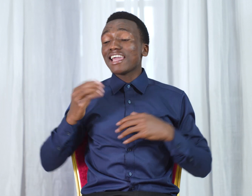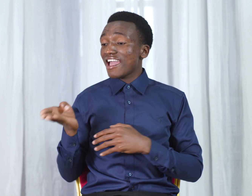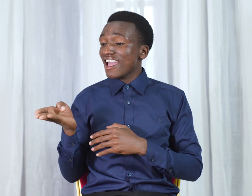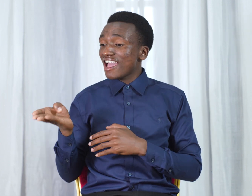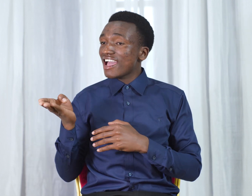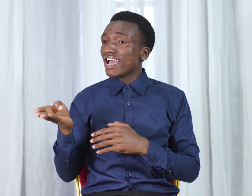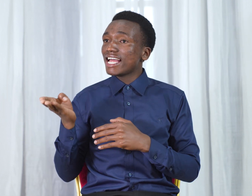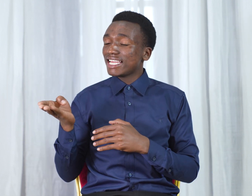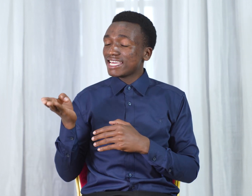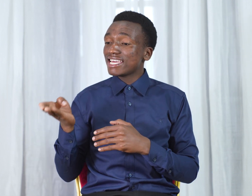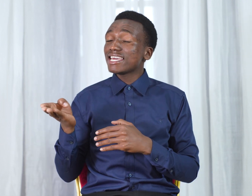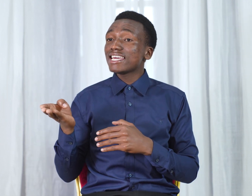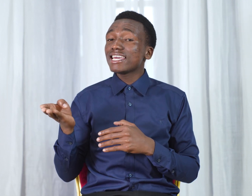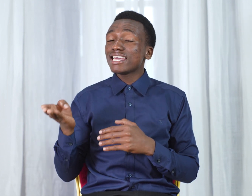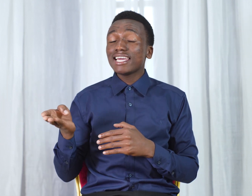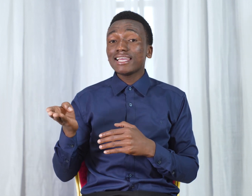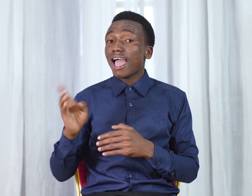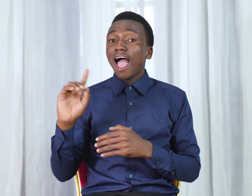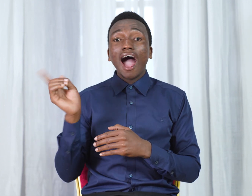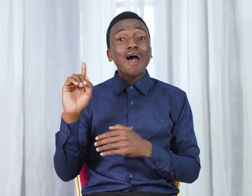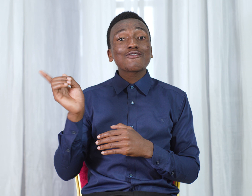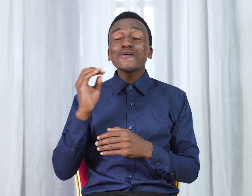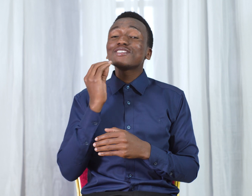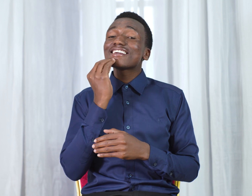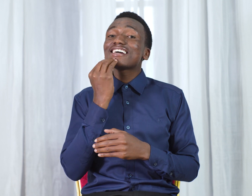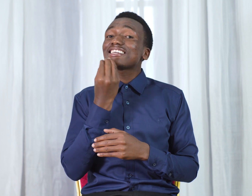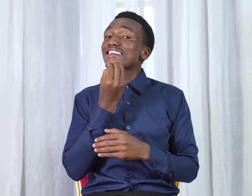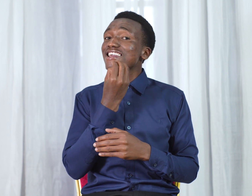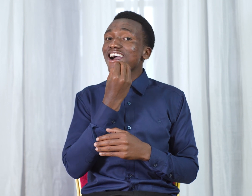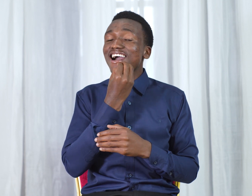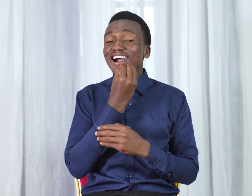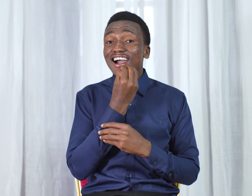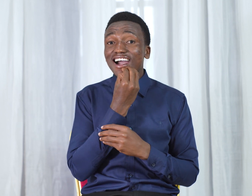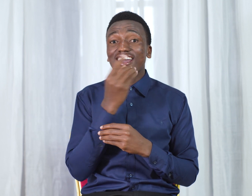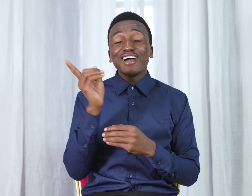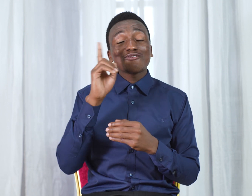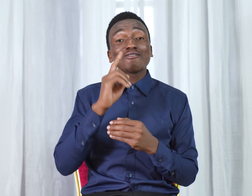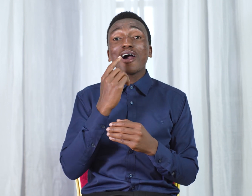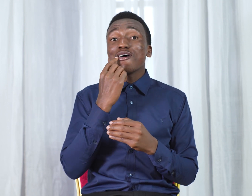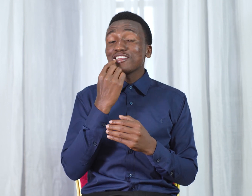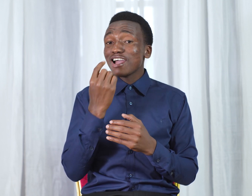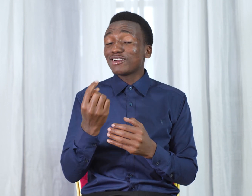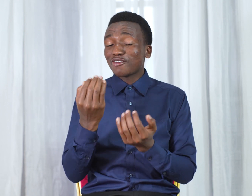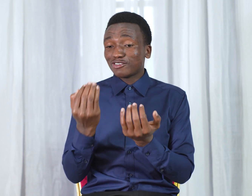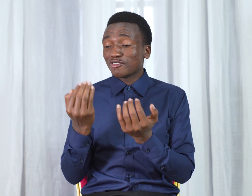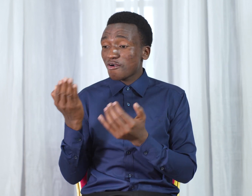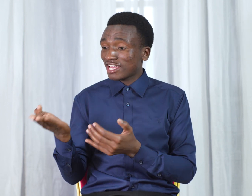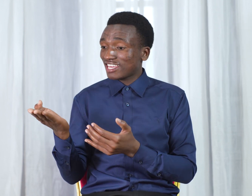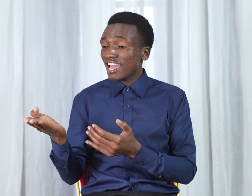eli Hakuzingatia Kuwanya watoto wake